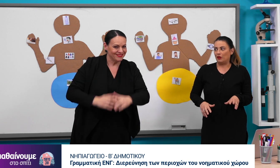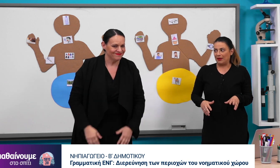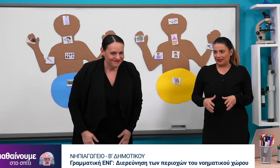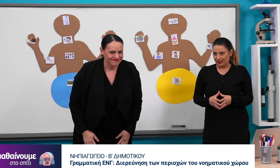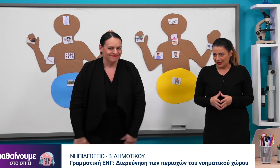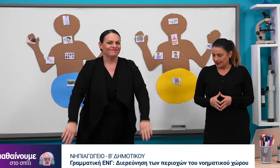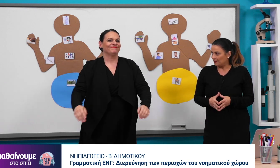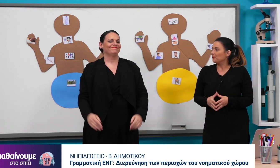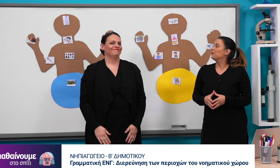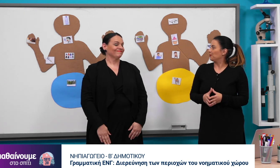νοηματική έτσι.